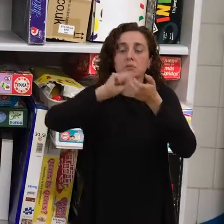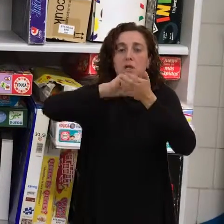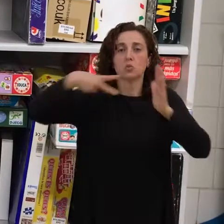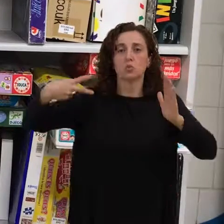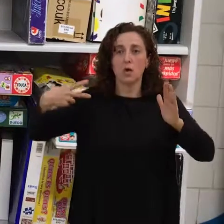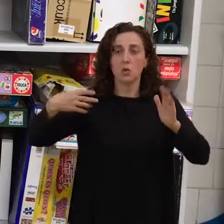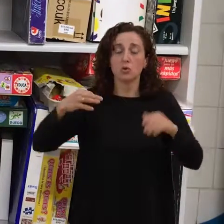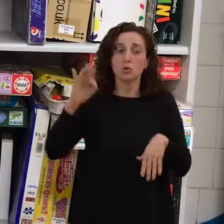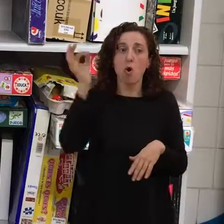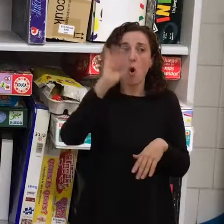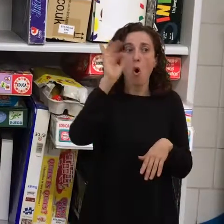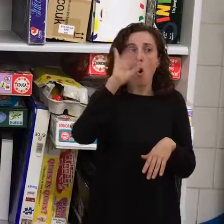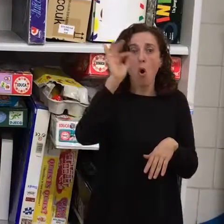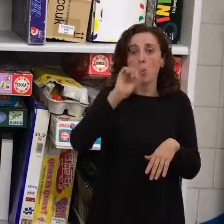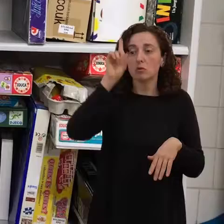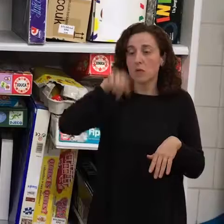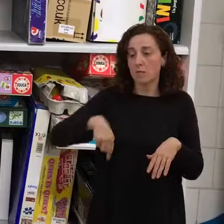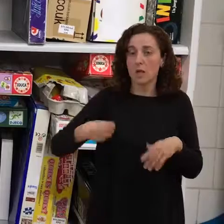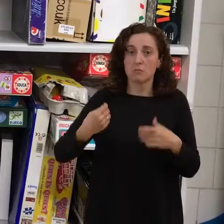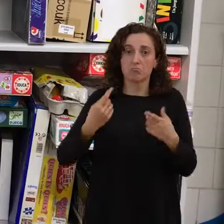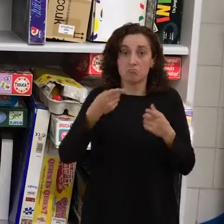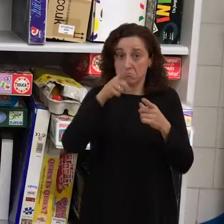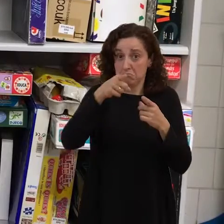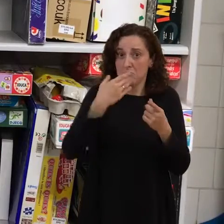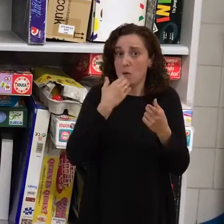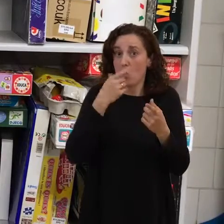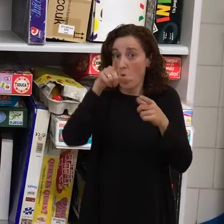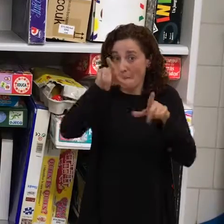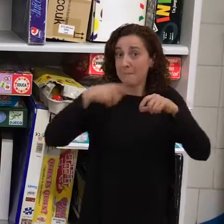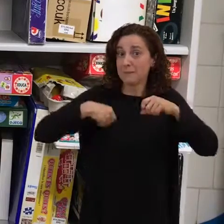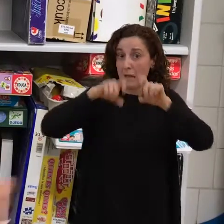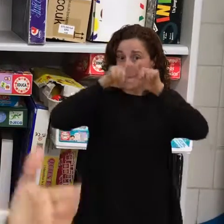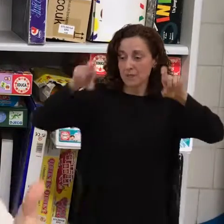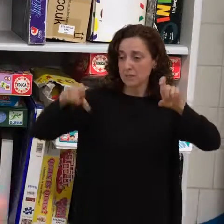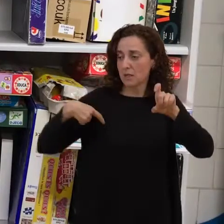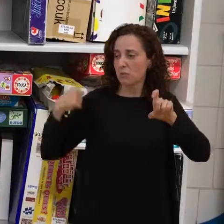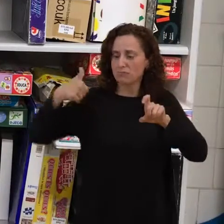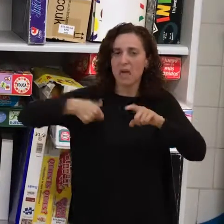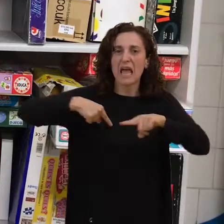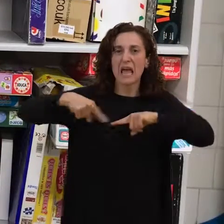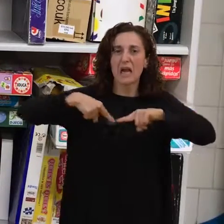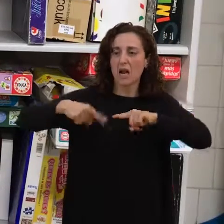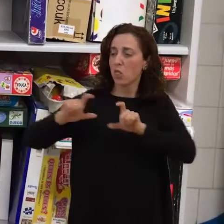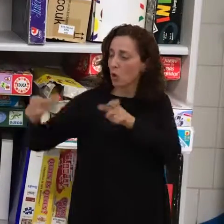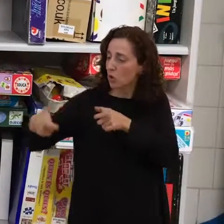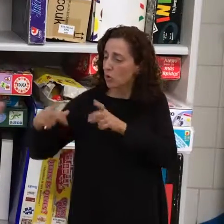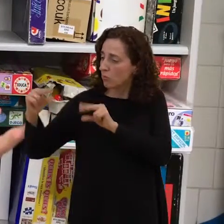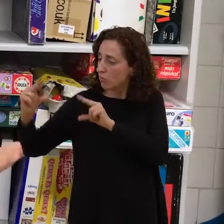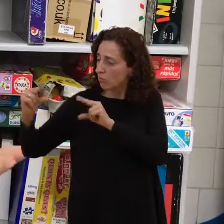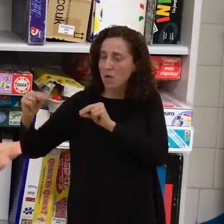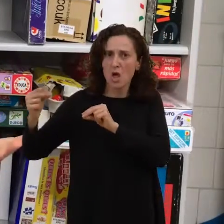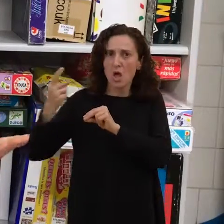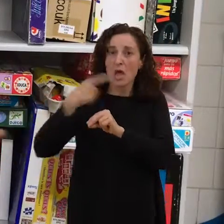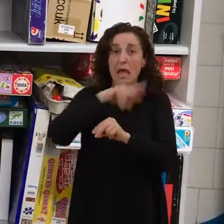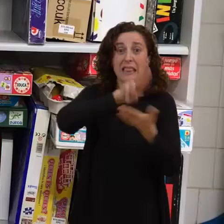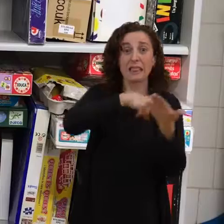pequeñas con su encargado, ya no nos hace falta, que llevan trabajando ahí mucho, están